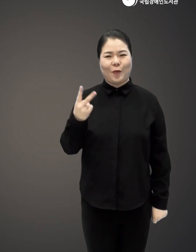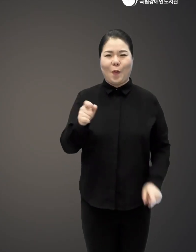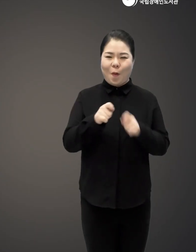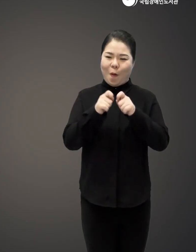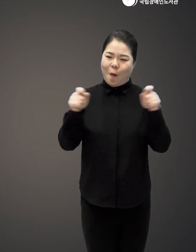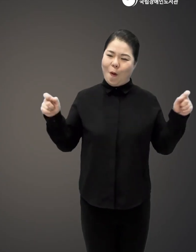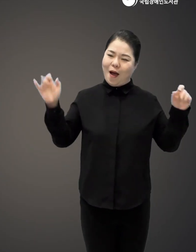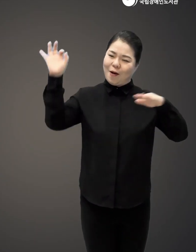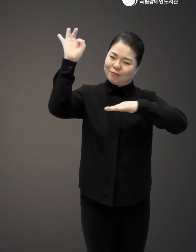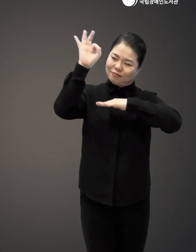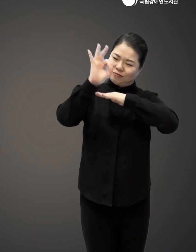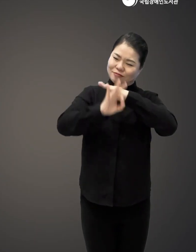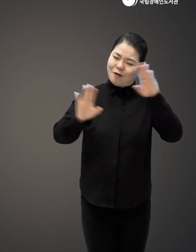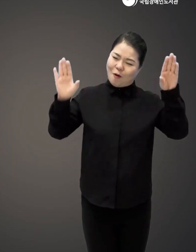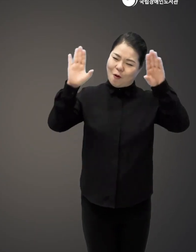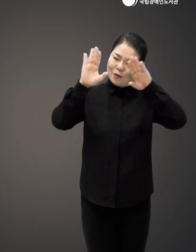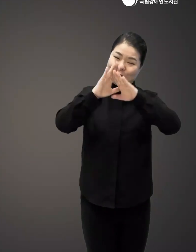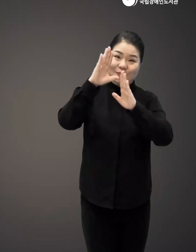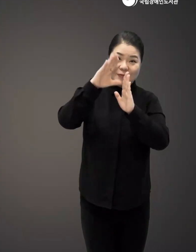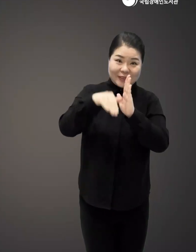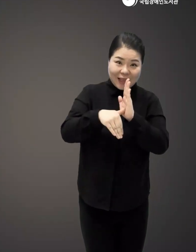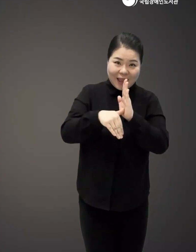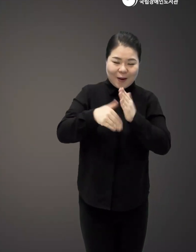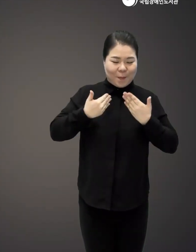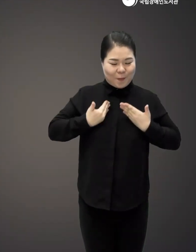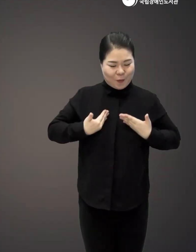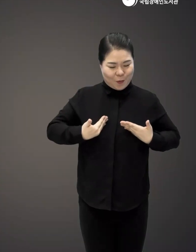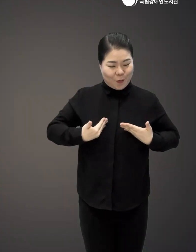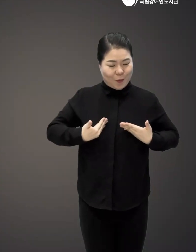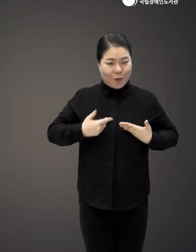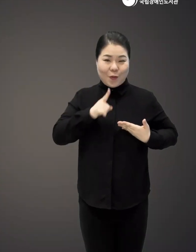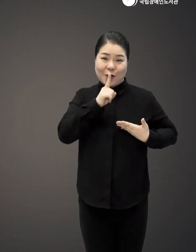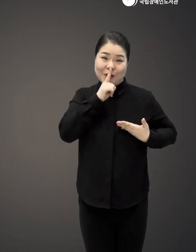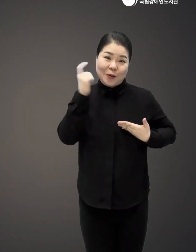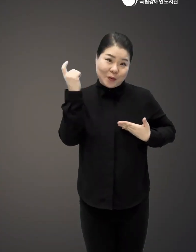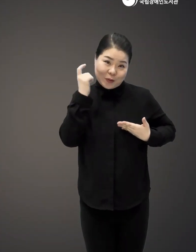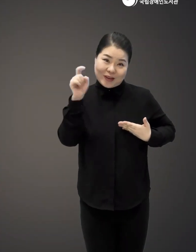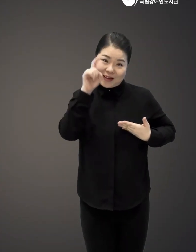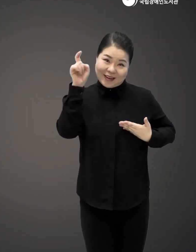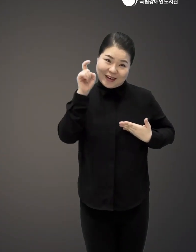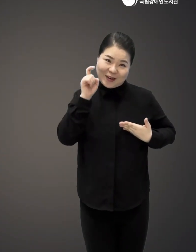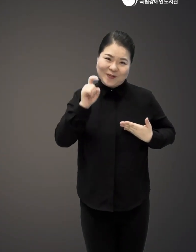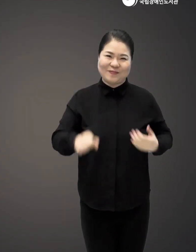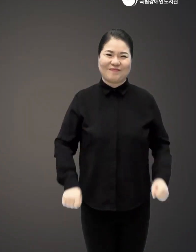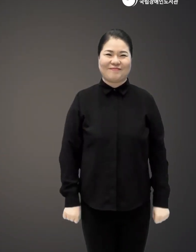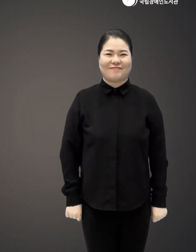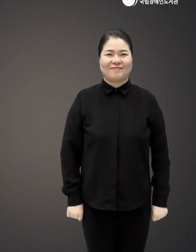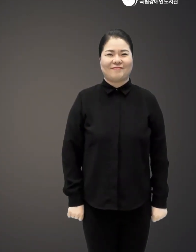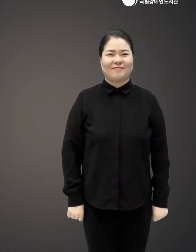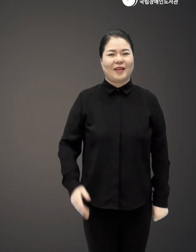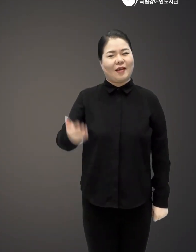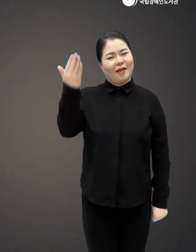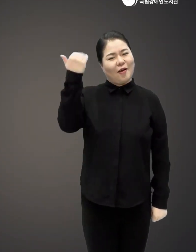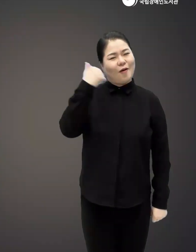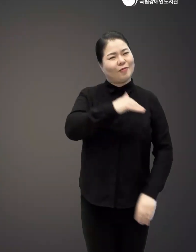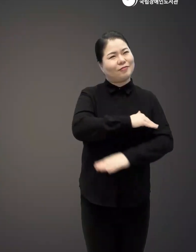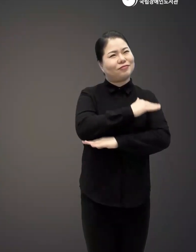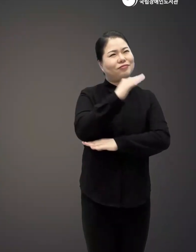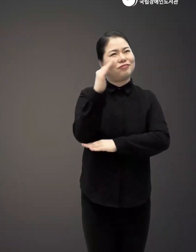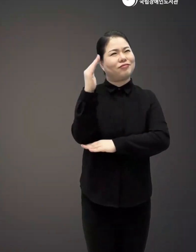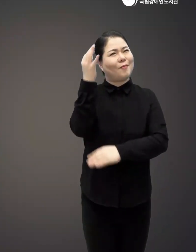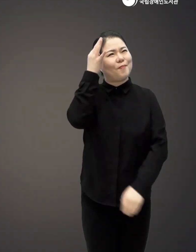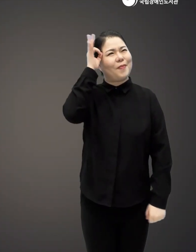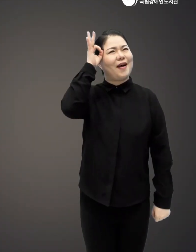저녁과 오래 머무르는 어둠 사이 고요의 소리일까요 지난 이야기들 소리 없이 떠오르는 소리일까요